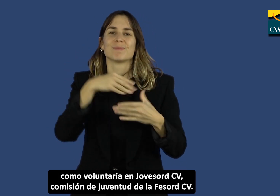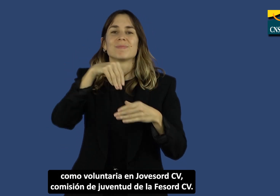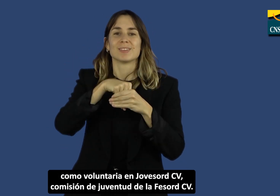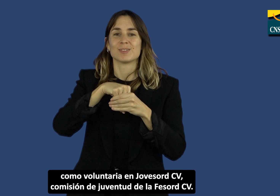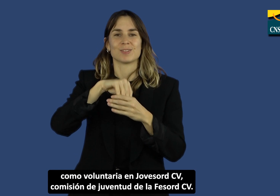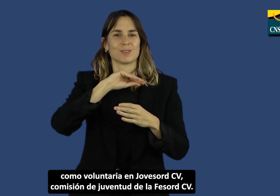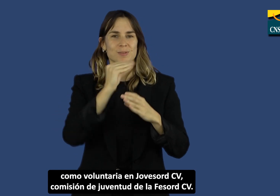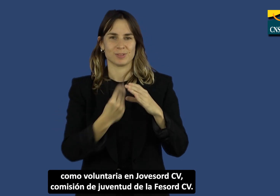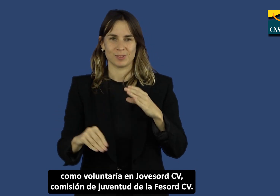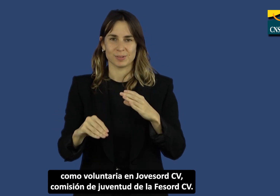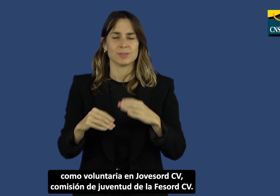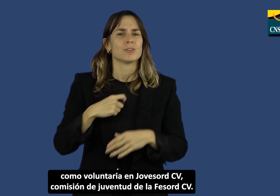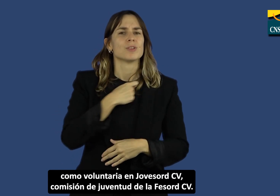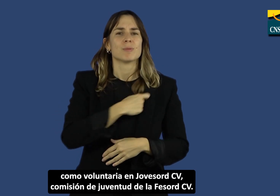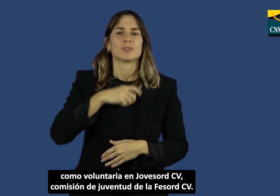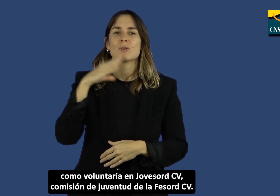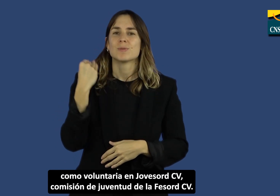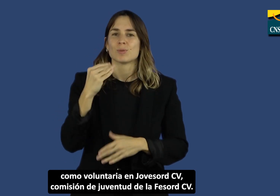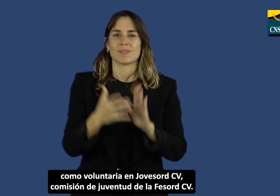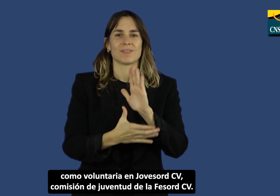Comisión de Juventud Sorda de la FesorCV.